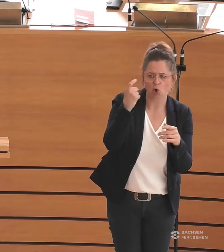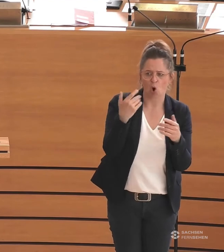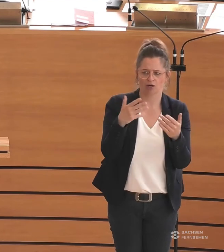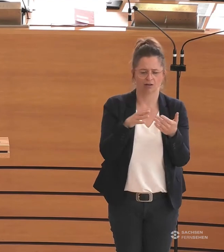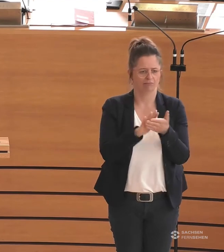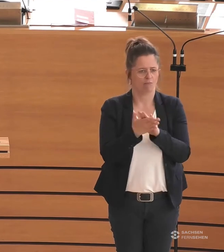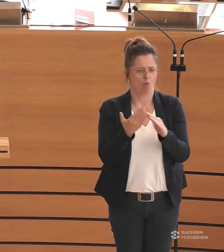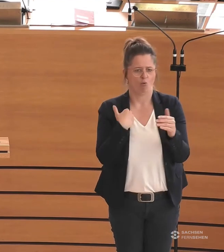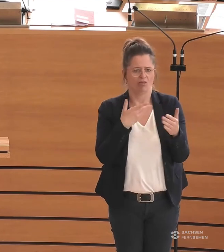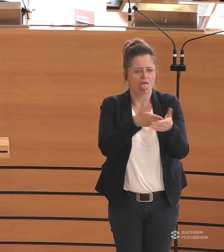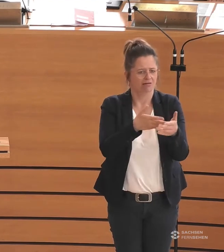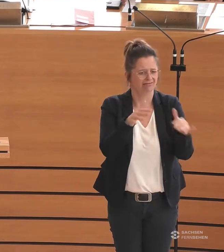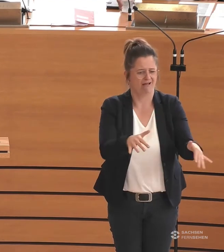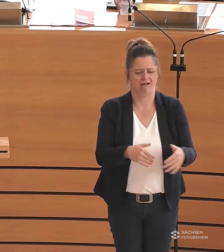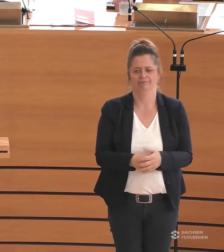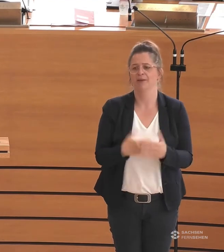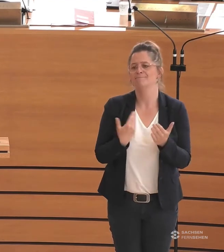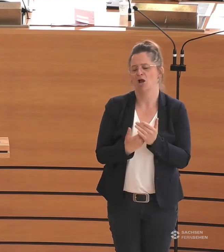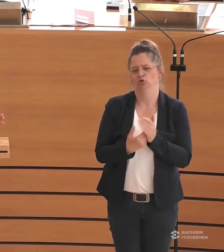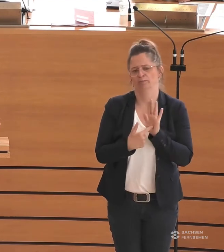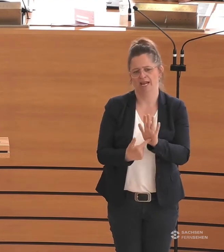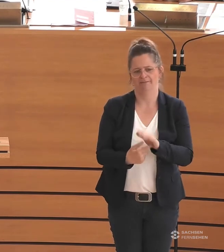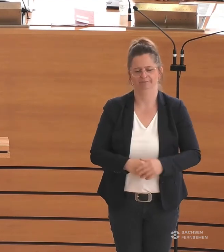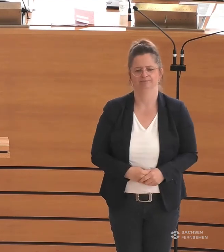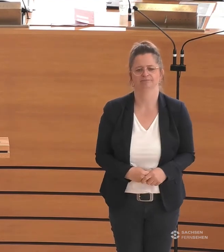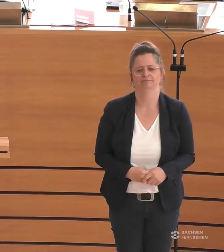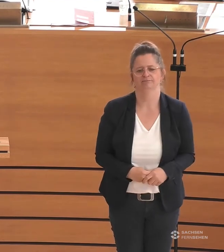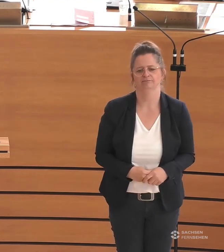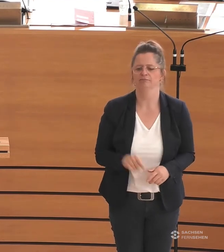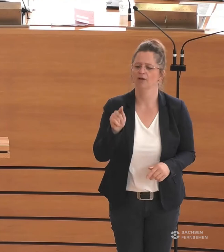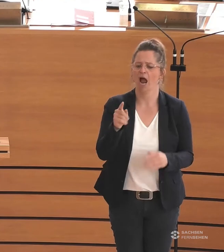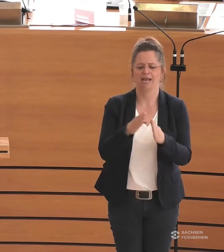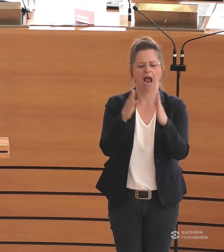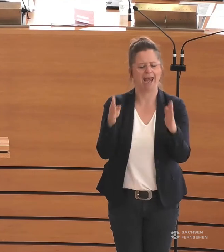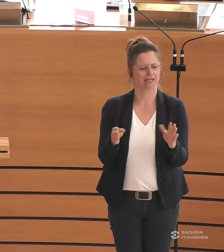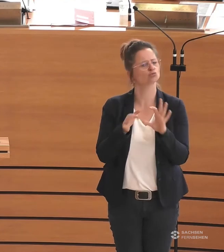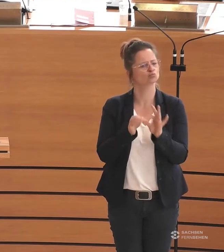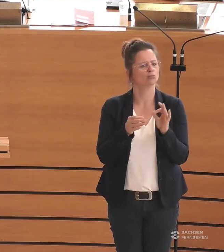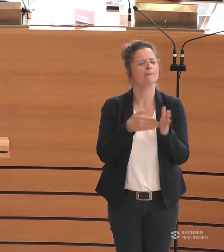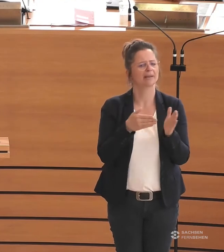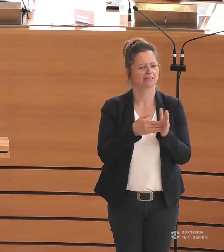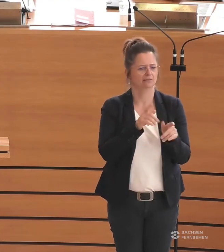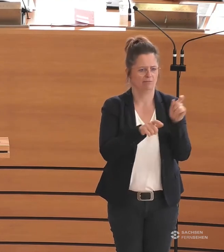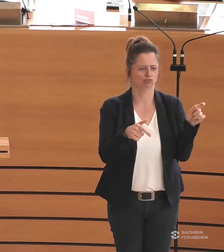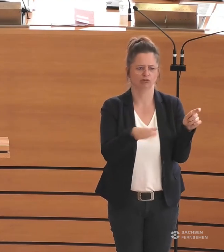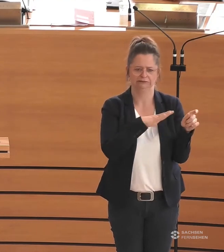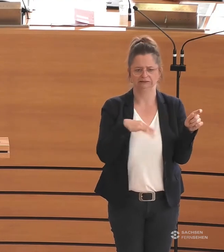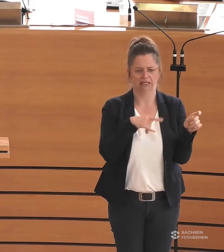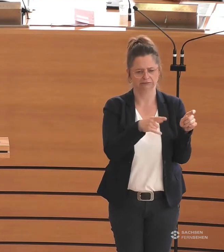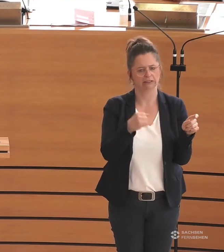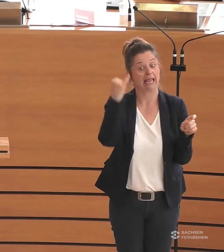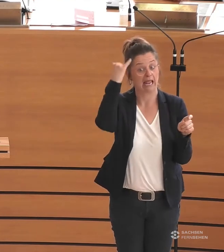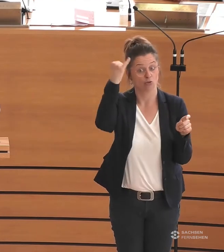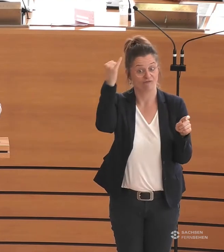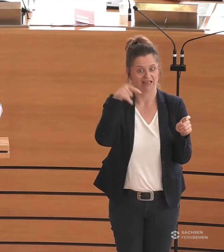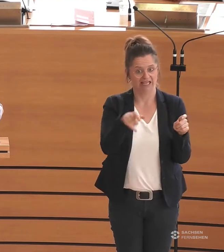kleines Beispiel. So sieht zum Beispiel sich eine innovative Einrichtung für behinderte Menschen hier in Sachsen sich einer sinnwidrigen